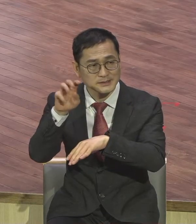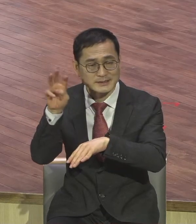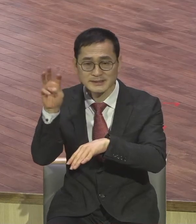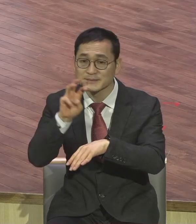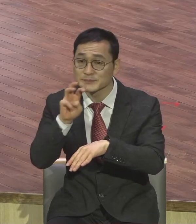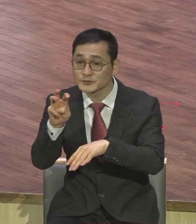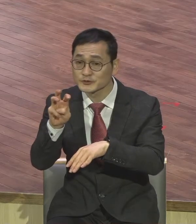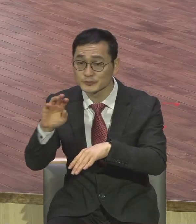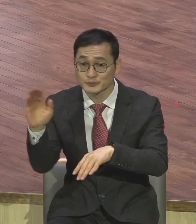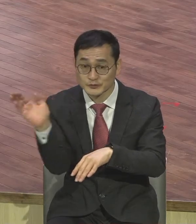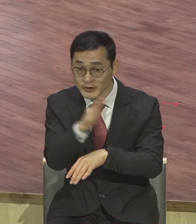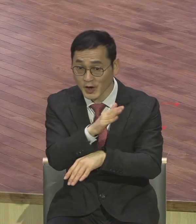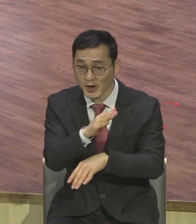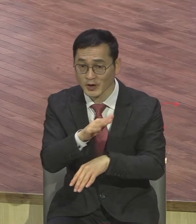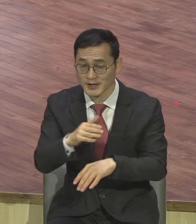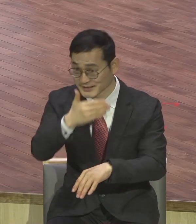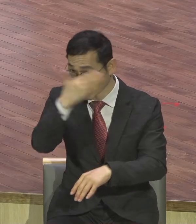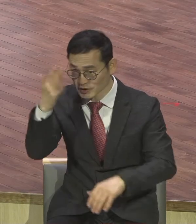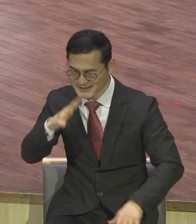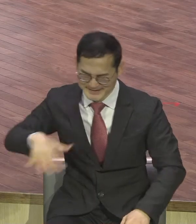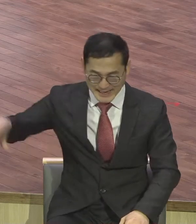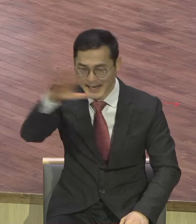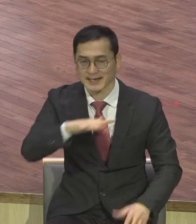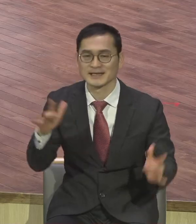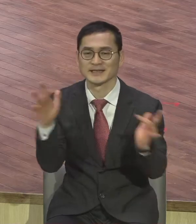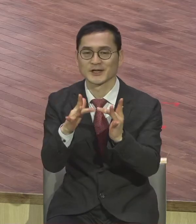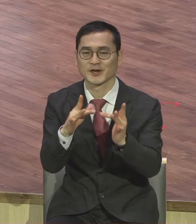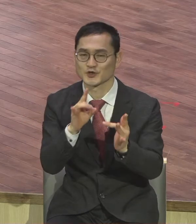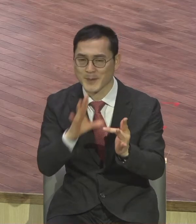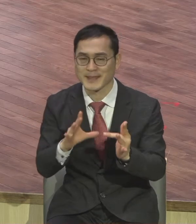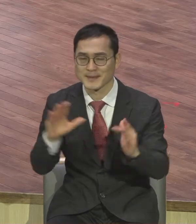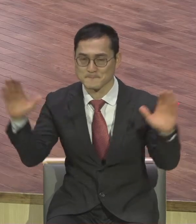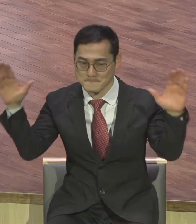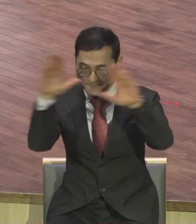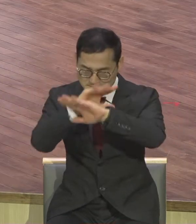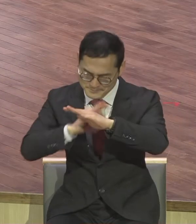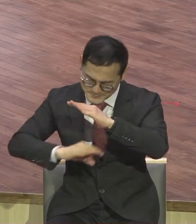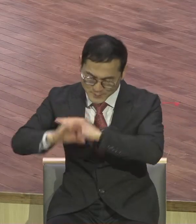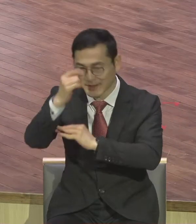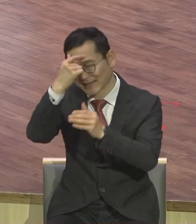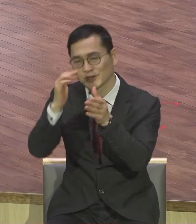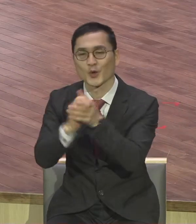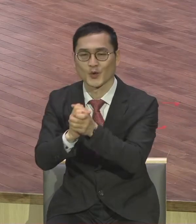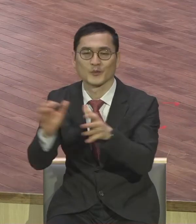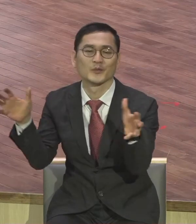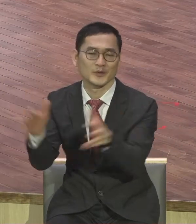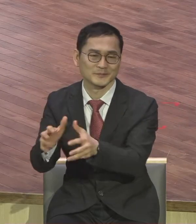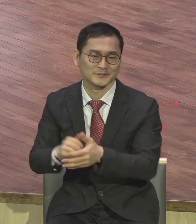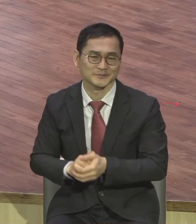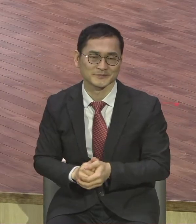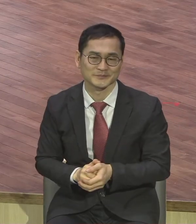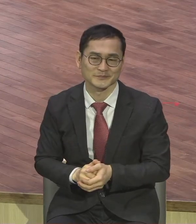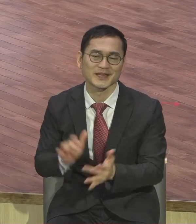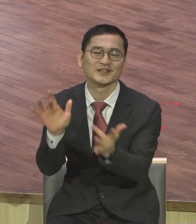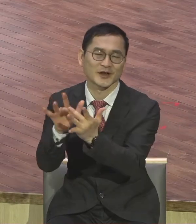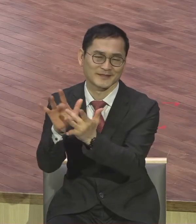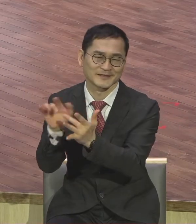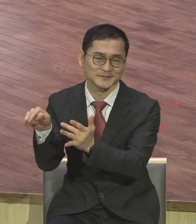비대면 심리학 철하 기도를 했어요. 철하 기도를 했는데 제가 7시 아침에 7시